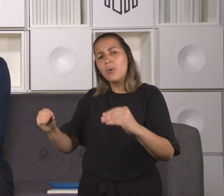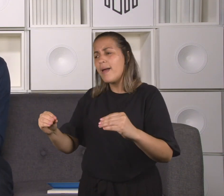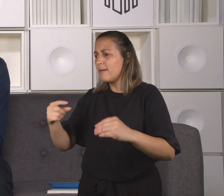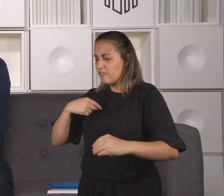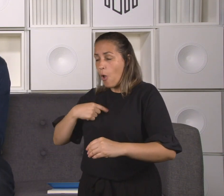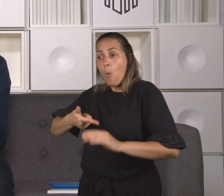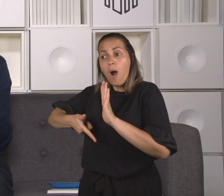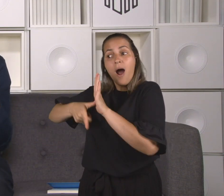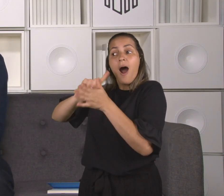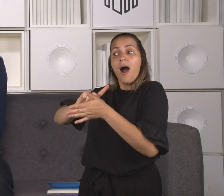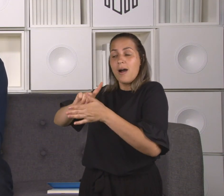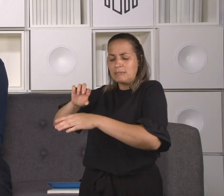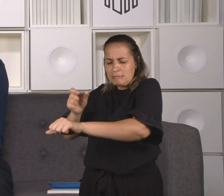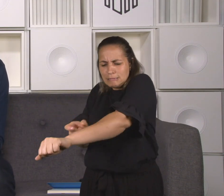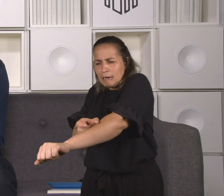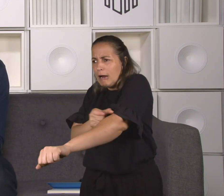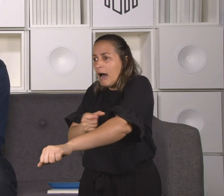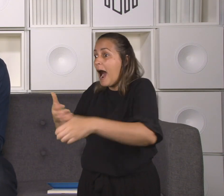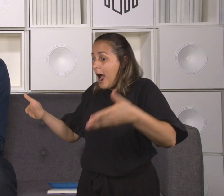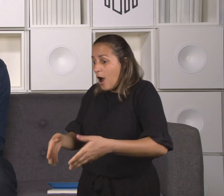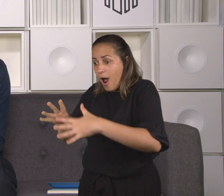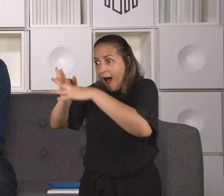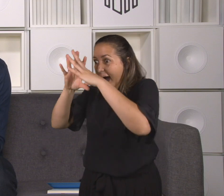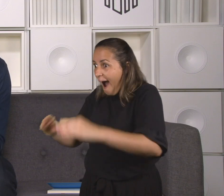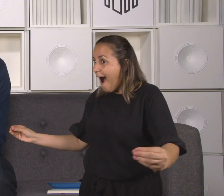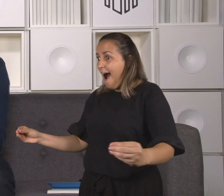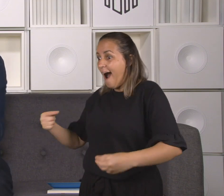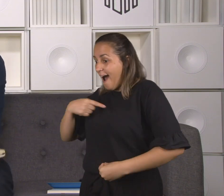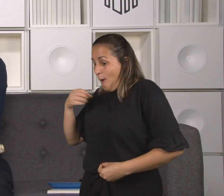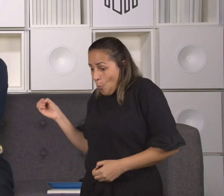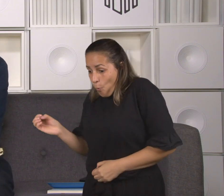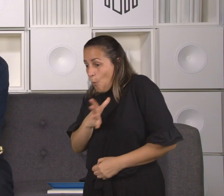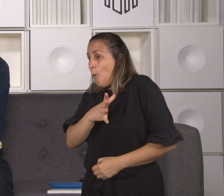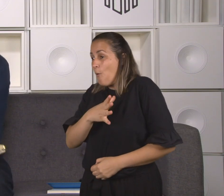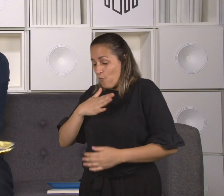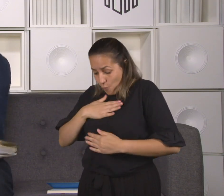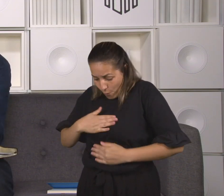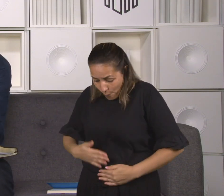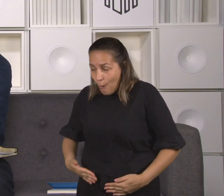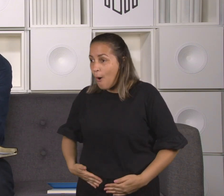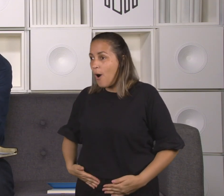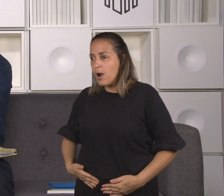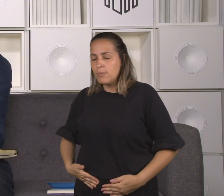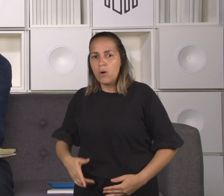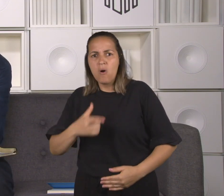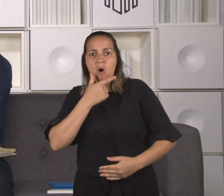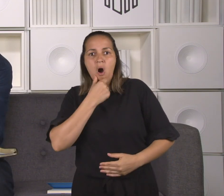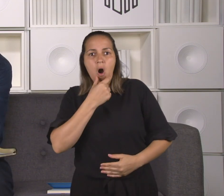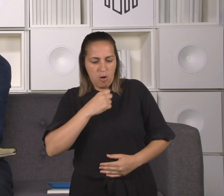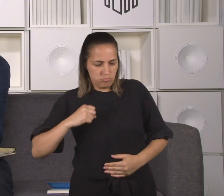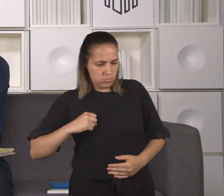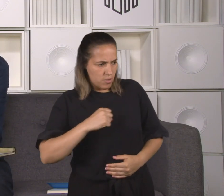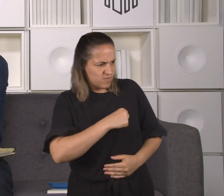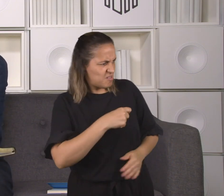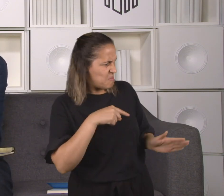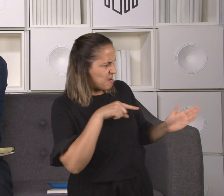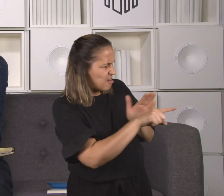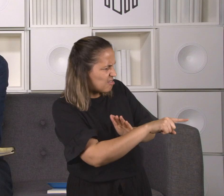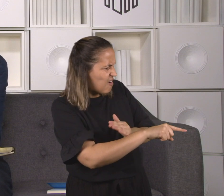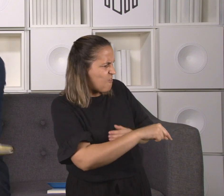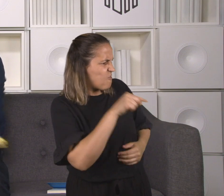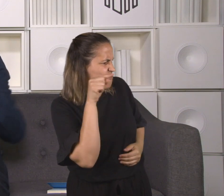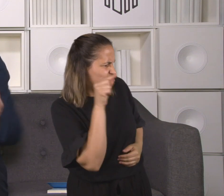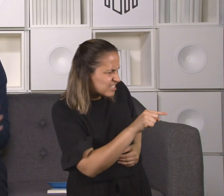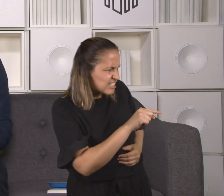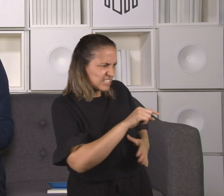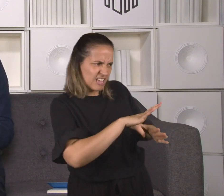sacerdote instauraria um inquérito para saber se aquele homem era de fato leproso, se ele fora realmente curado.